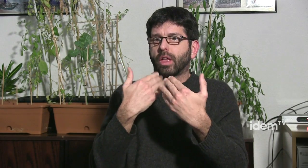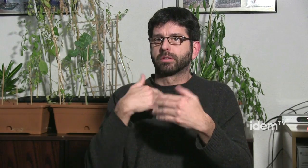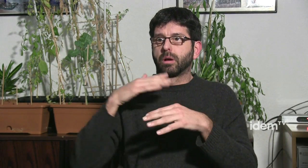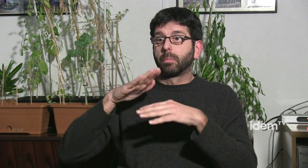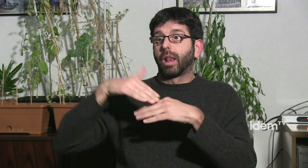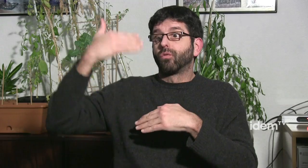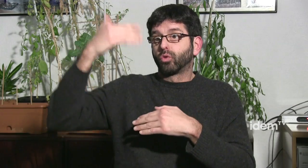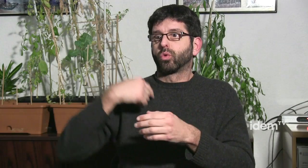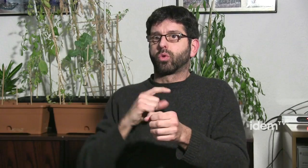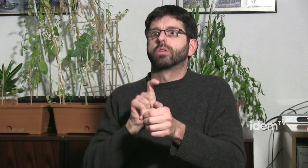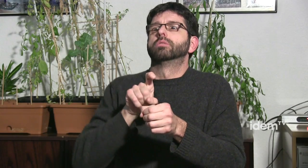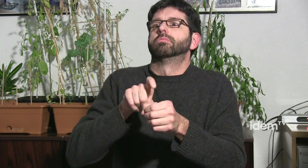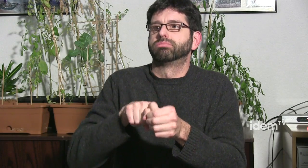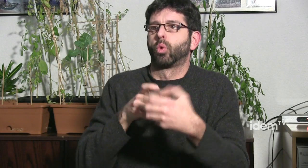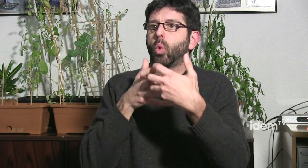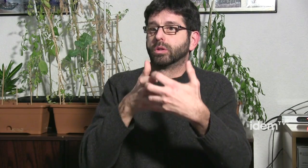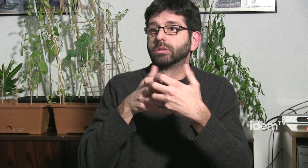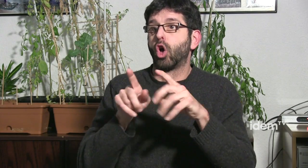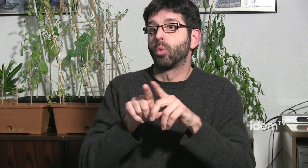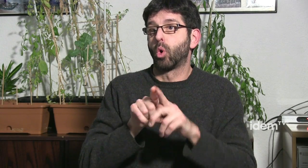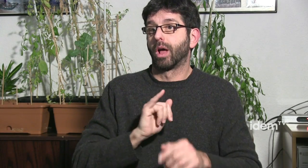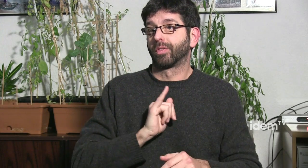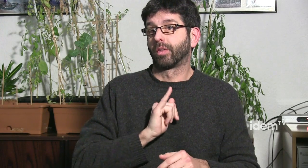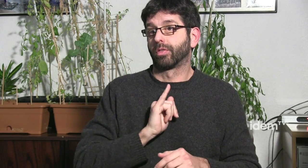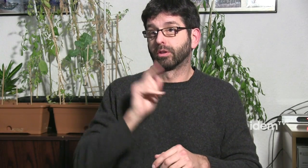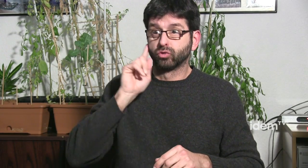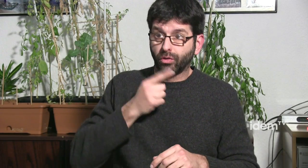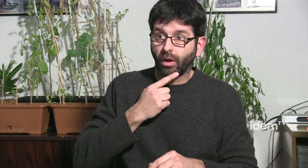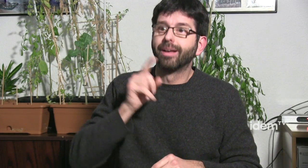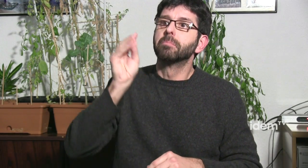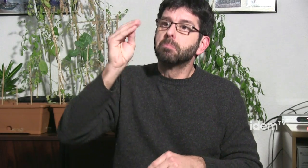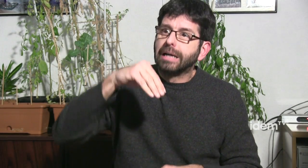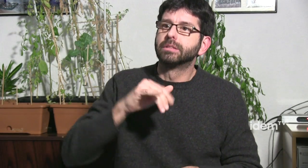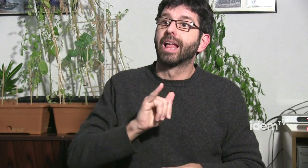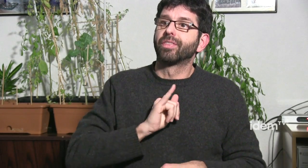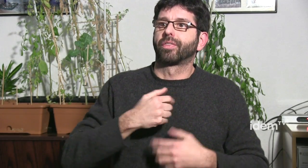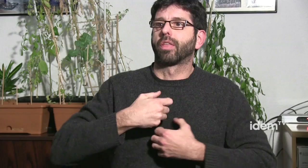gràcies a qui ells em van acollir i jo vaig tenir tota aquesta informació